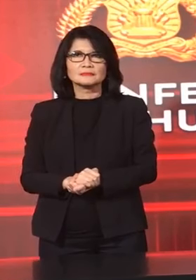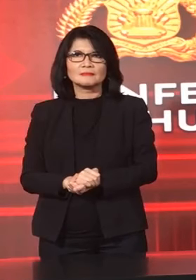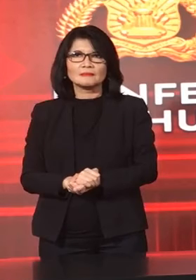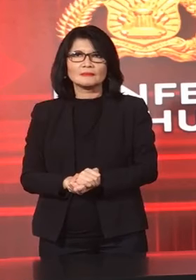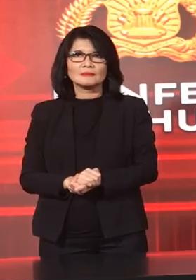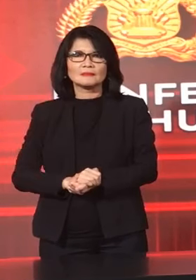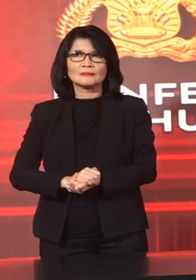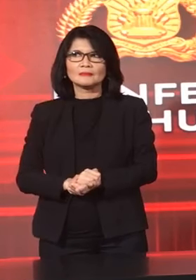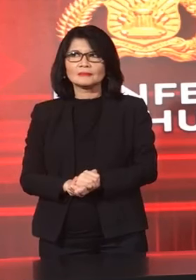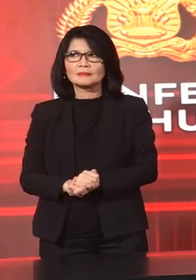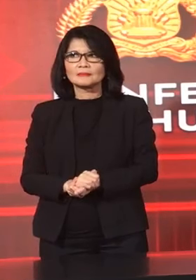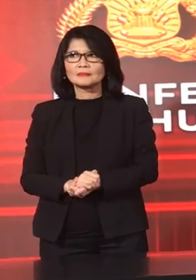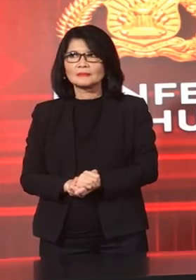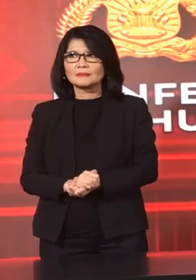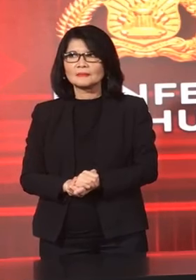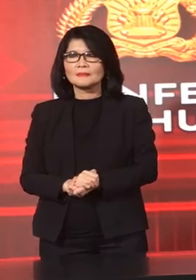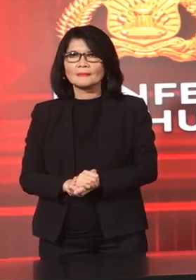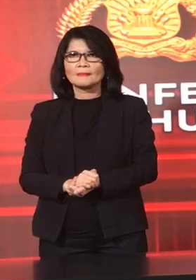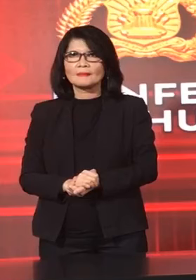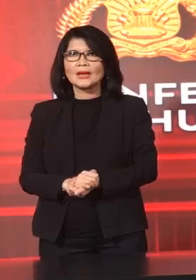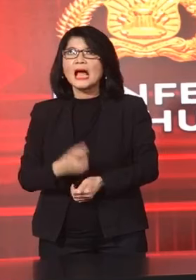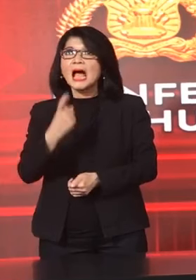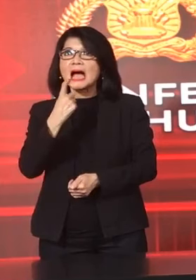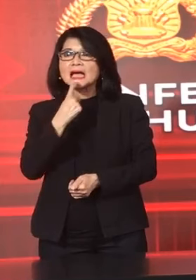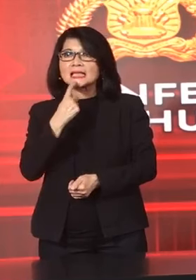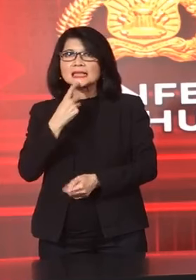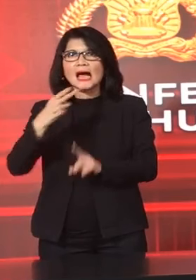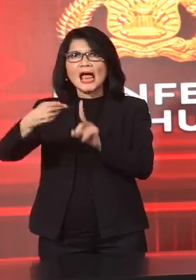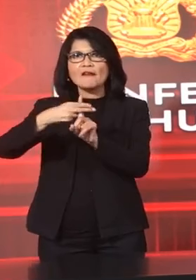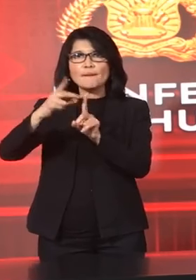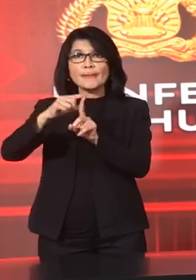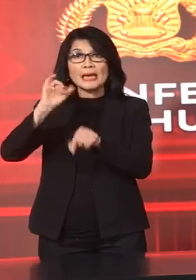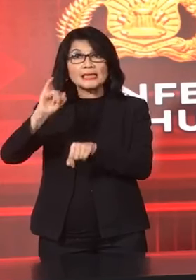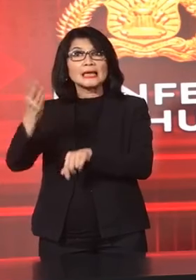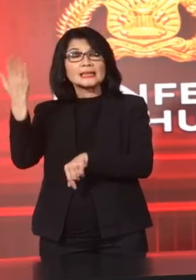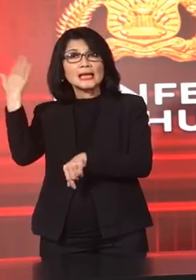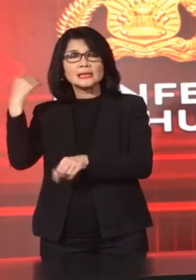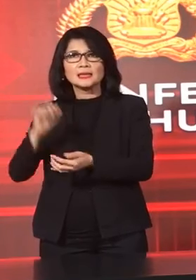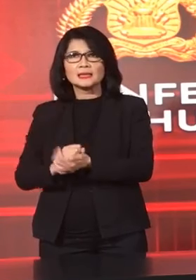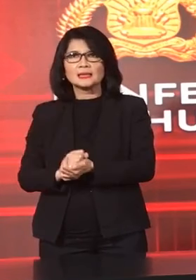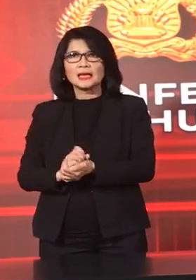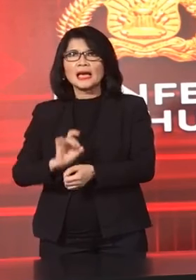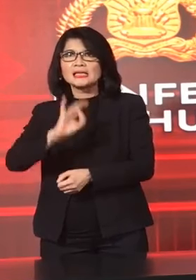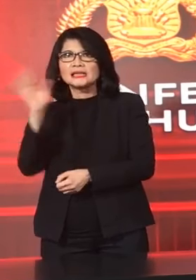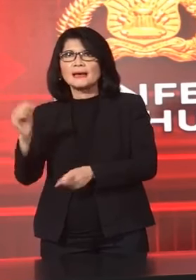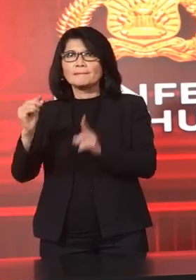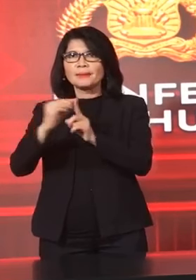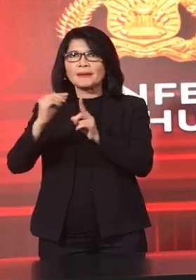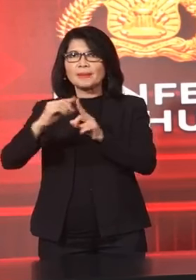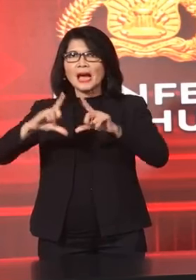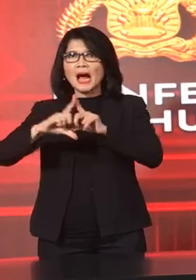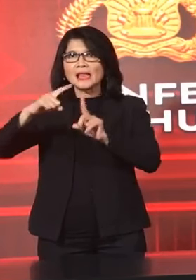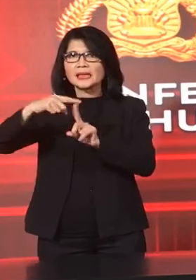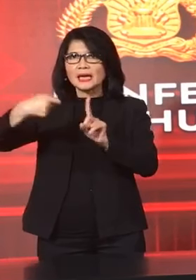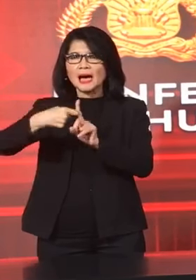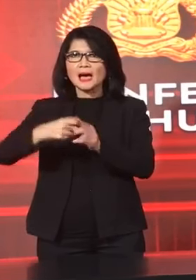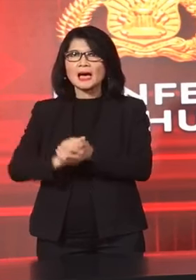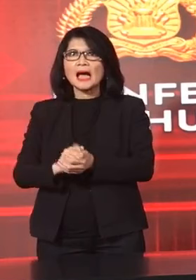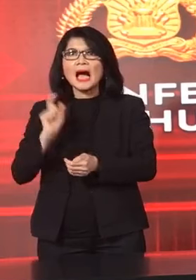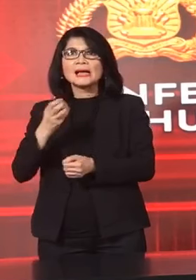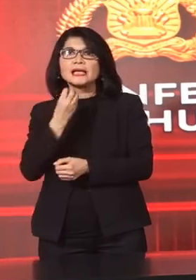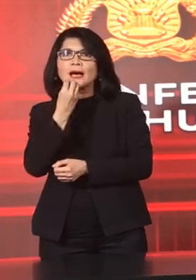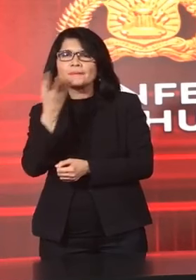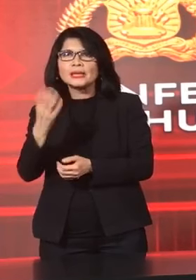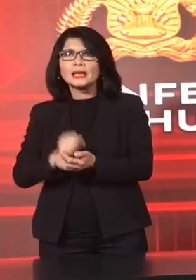Oke Pak Mau tanya Pak Soal Terkait FTI Tadi Ini kan Selain BPATK Ada yang Menyatakan